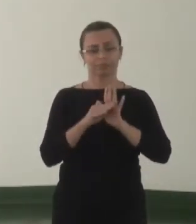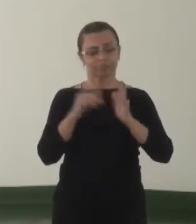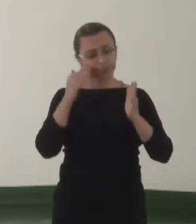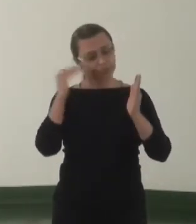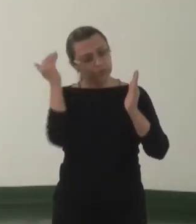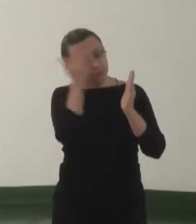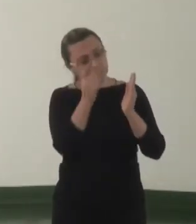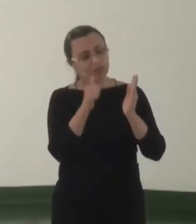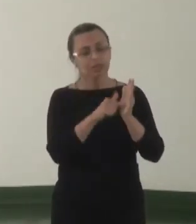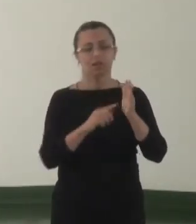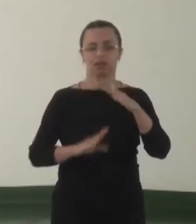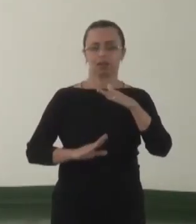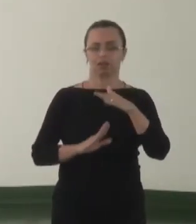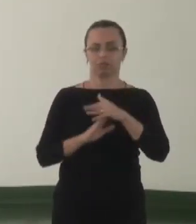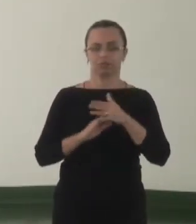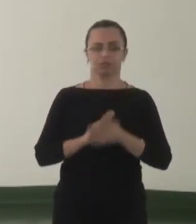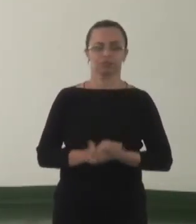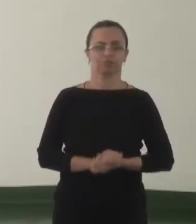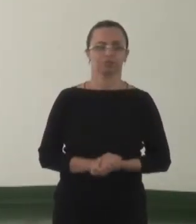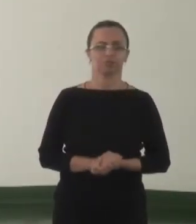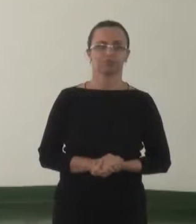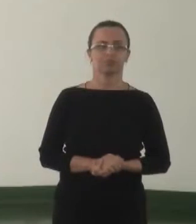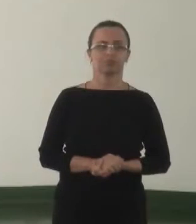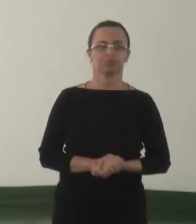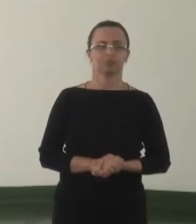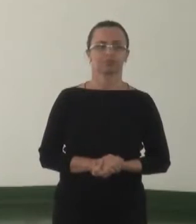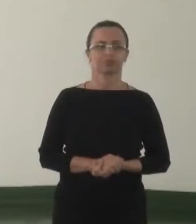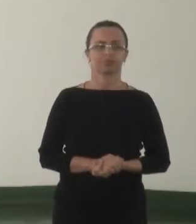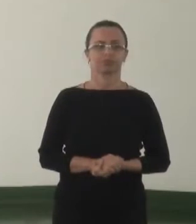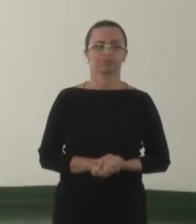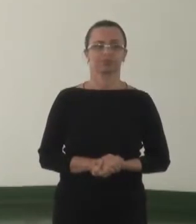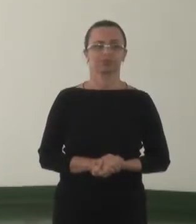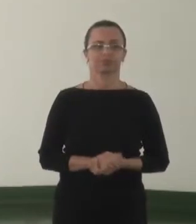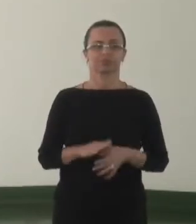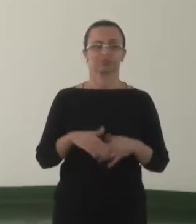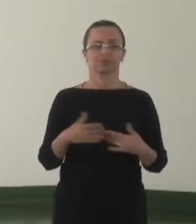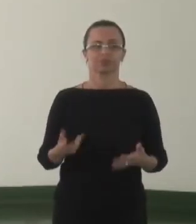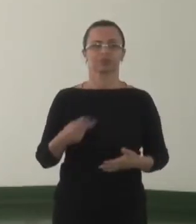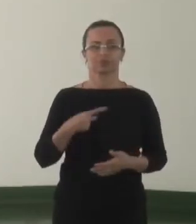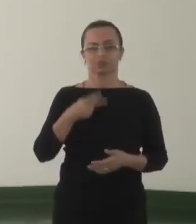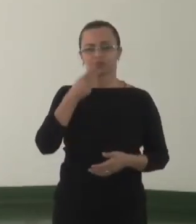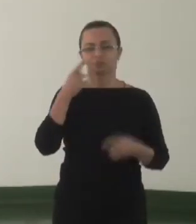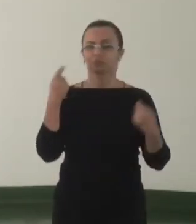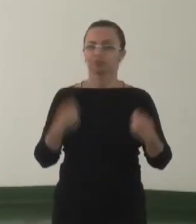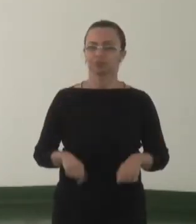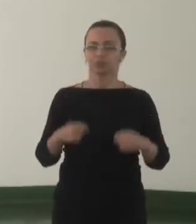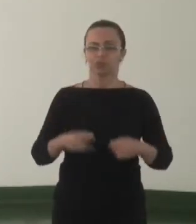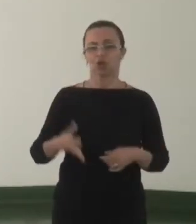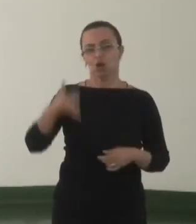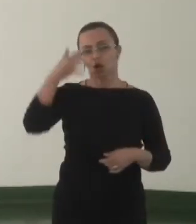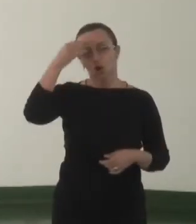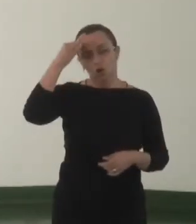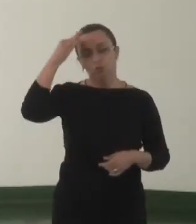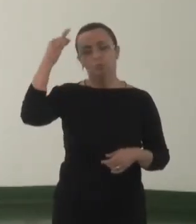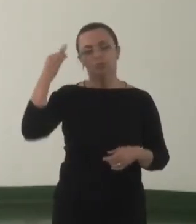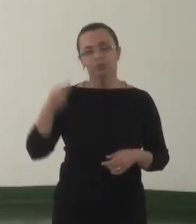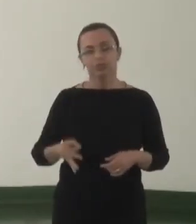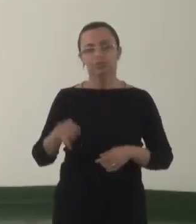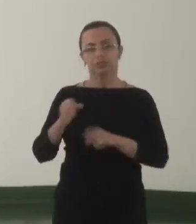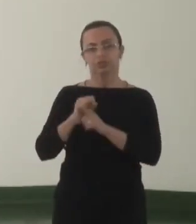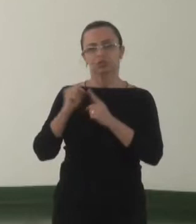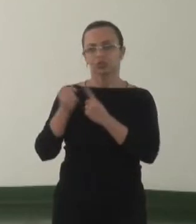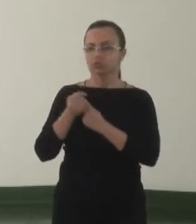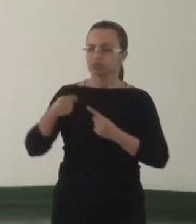limite até onde eles podem ir, certo? Então quando a gente fala que nós precisamos também da compreensão da sociedade,